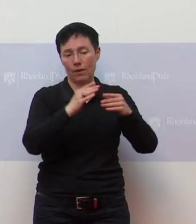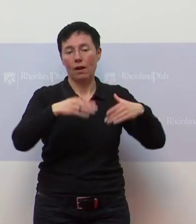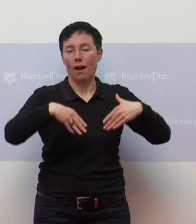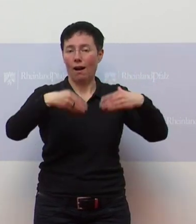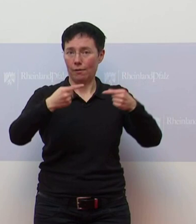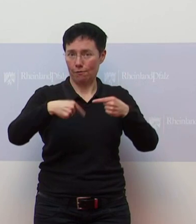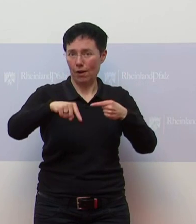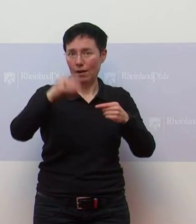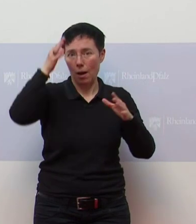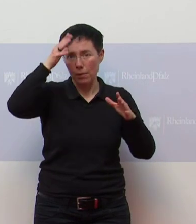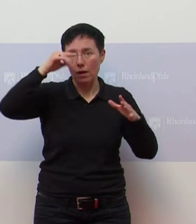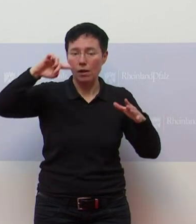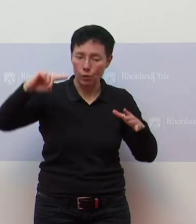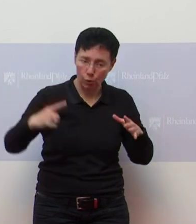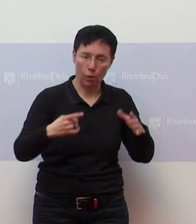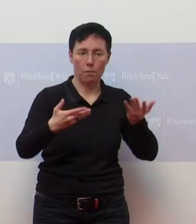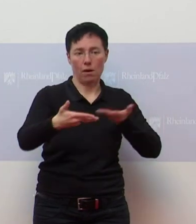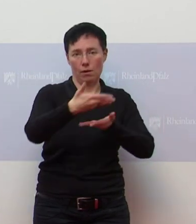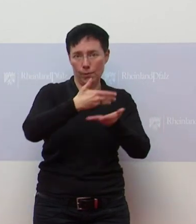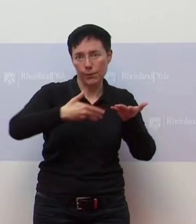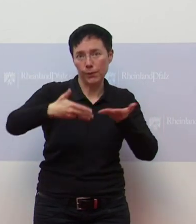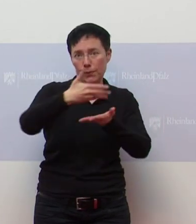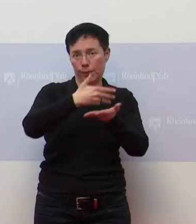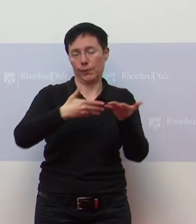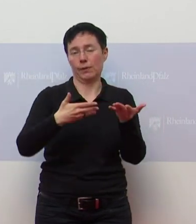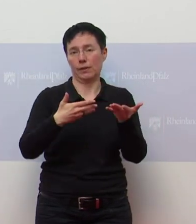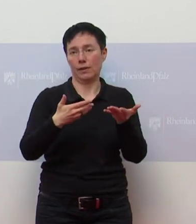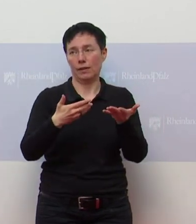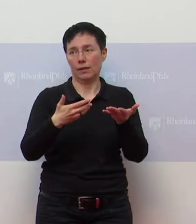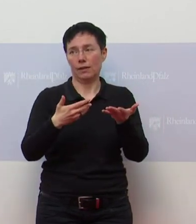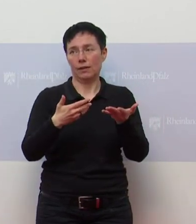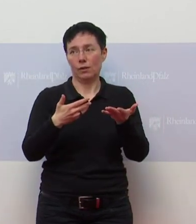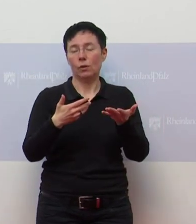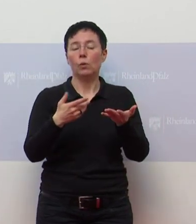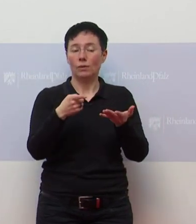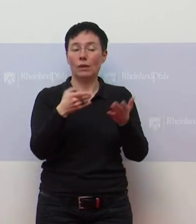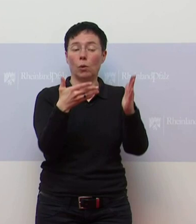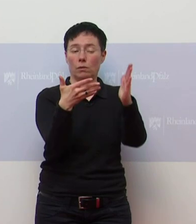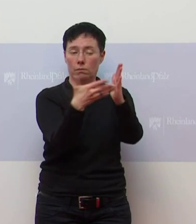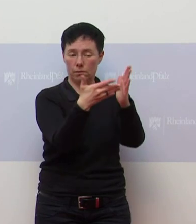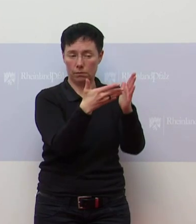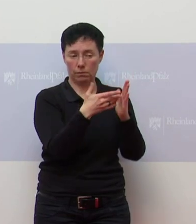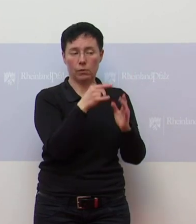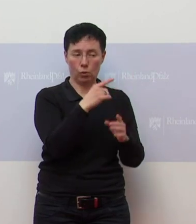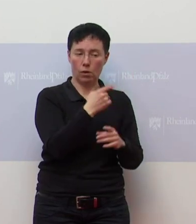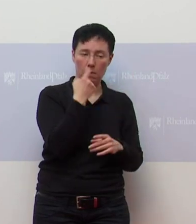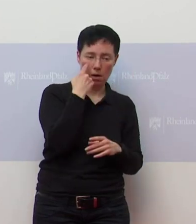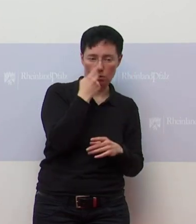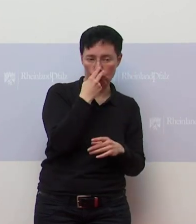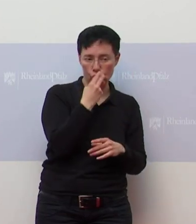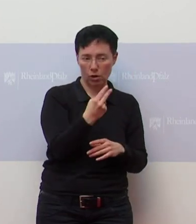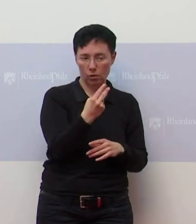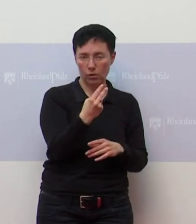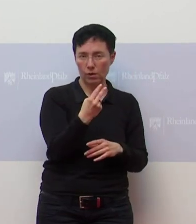einfach nochmal damit auseinandersetzt. Und das will man auch tatsächlich das Monitoring sich angucken. Und es gibt auch ein